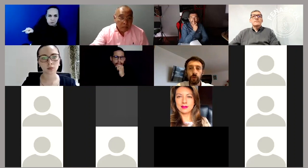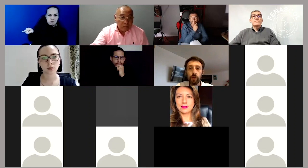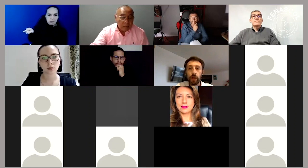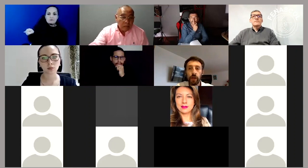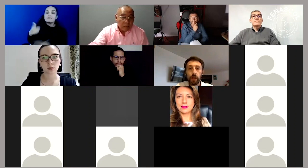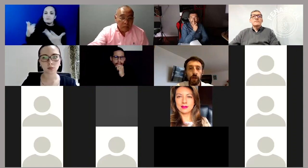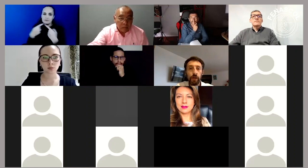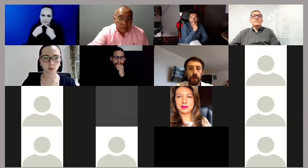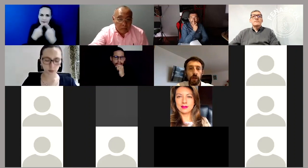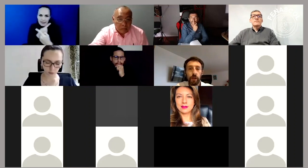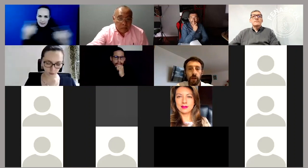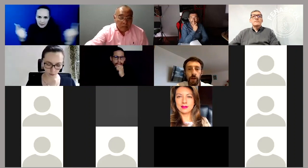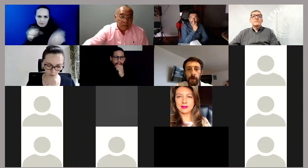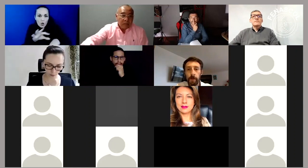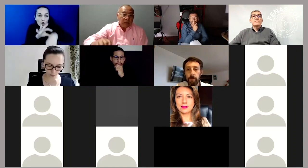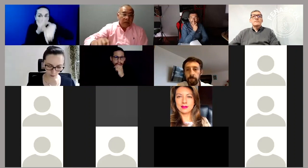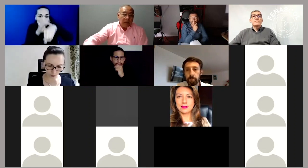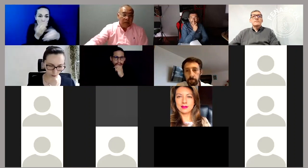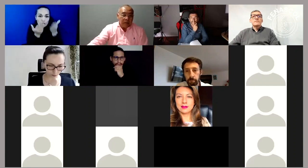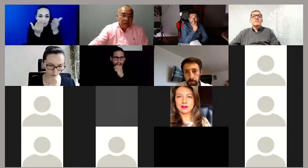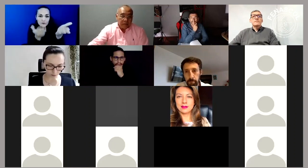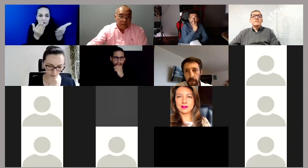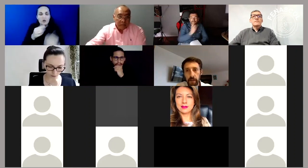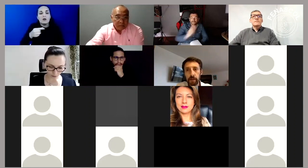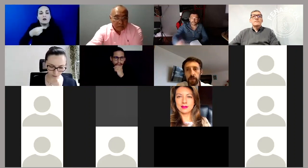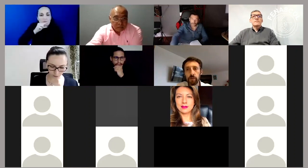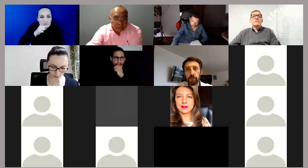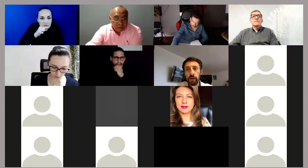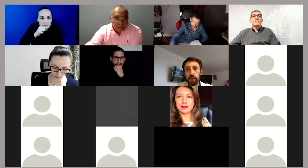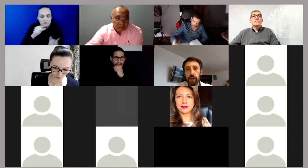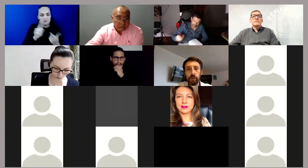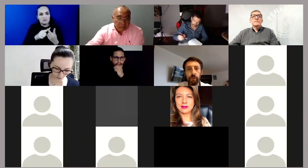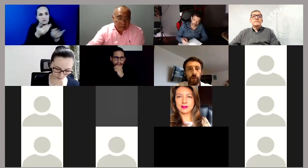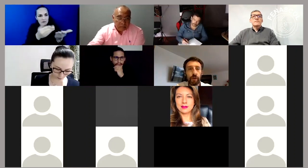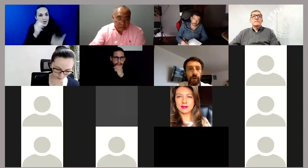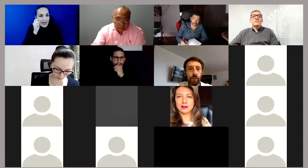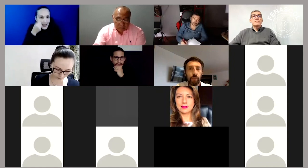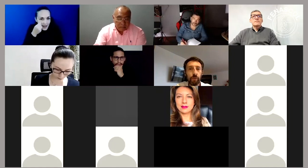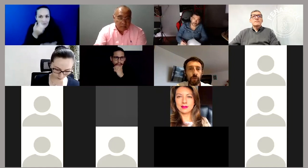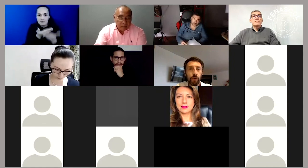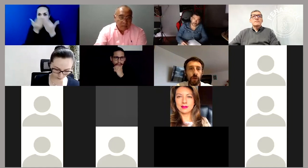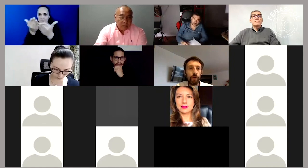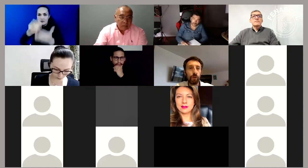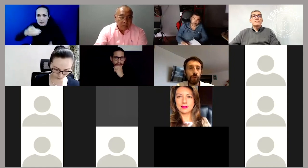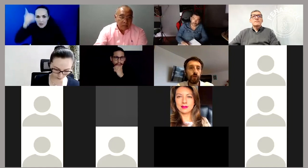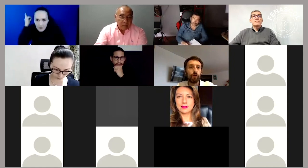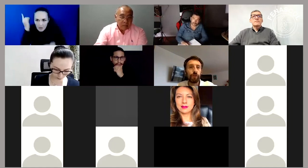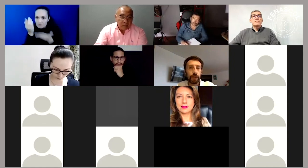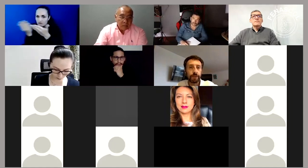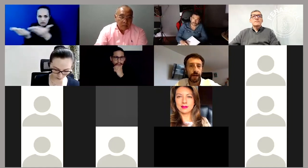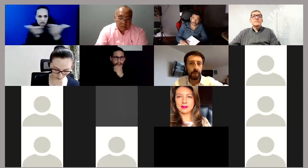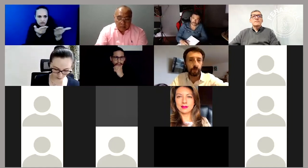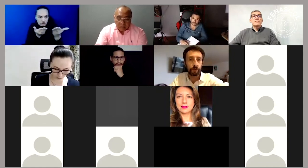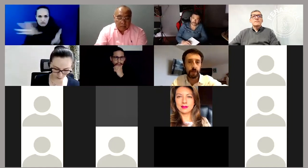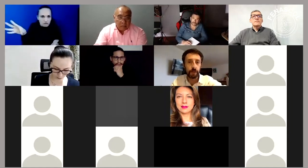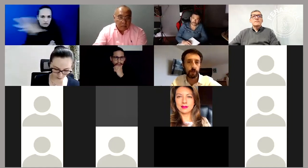doctor Klopatowski, doctor Henry, doctor Daniel, fue lo que